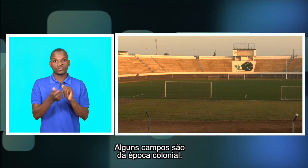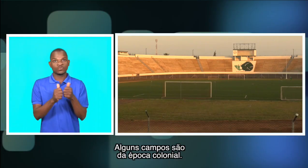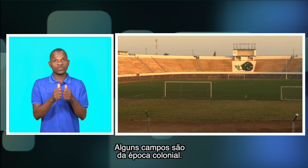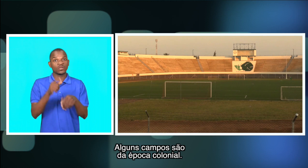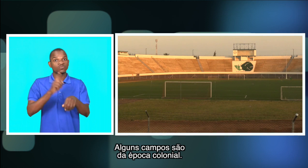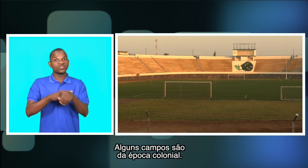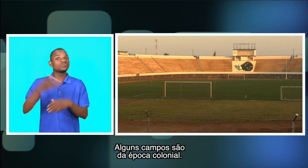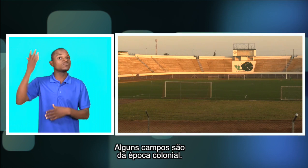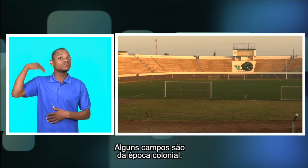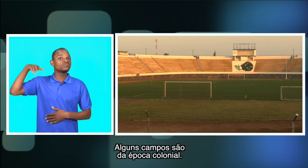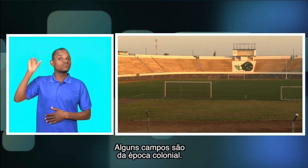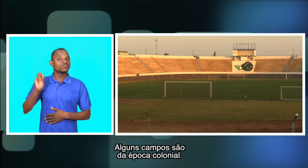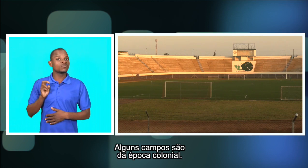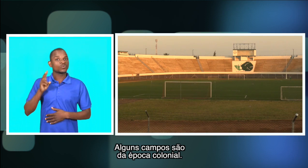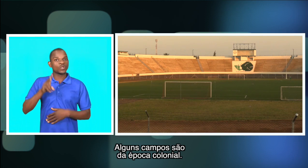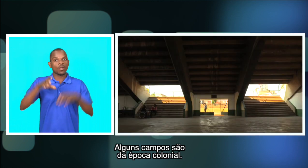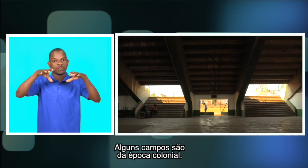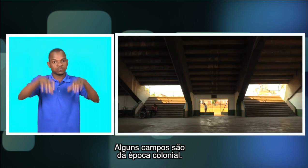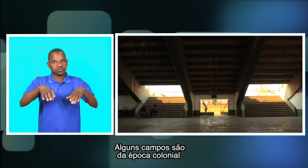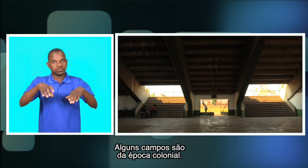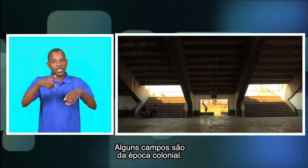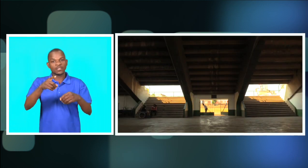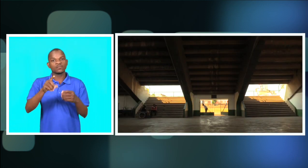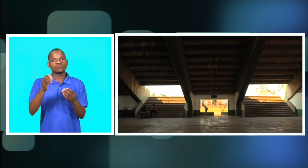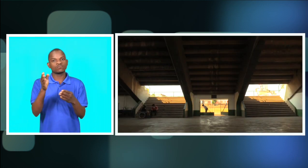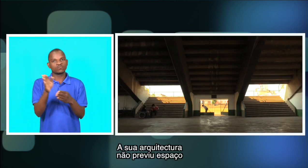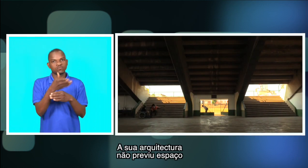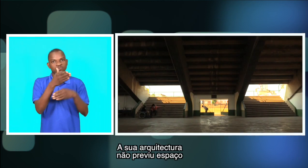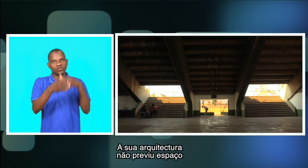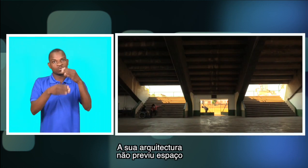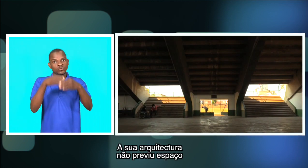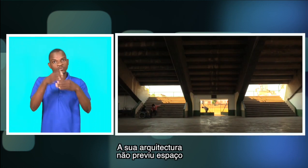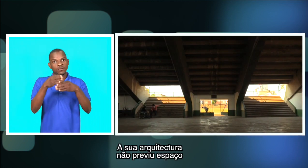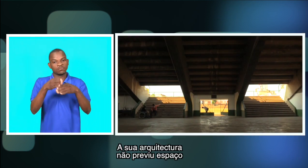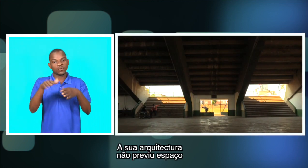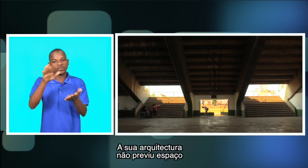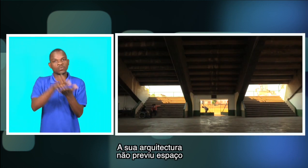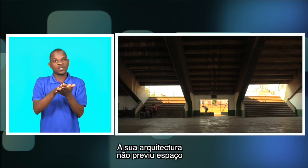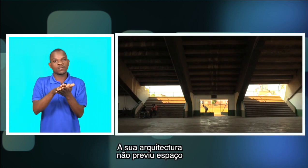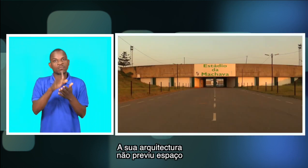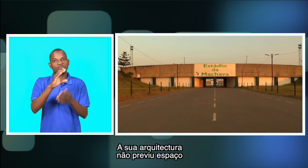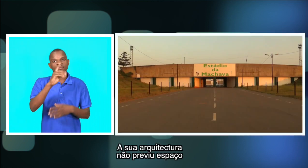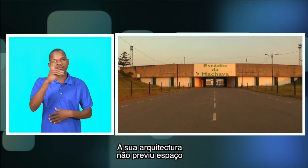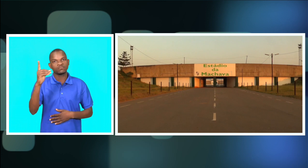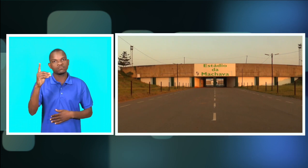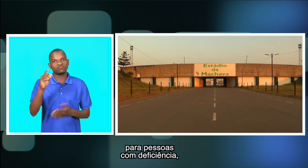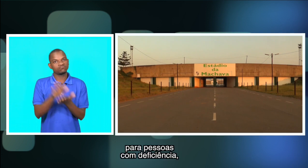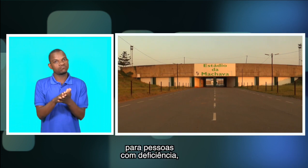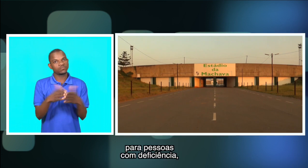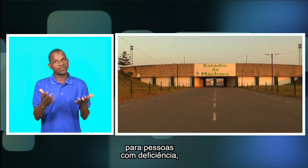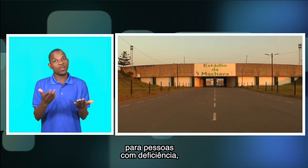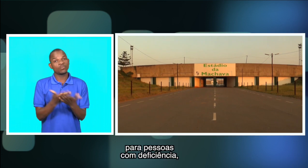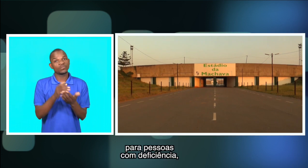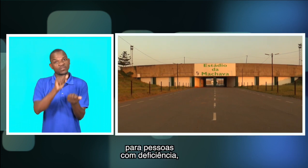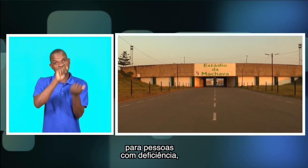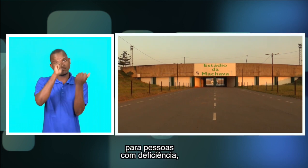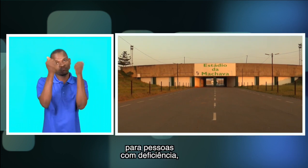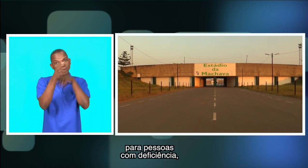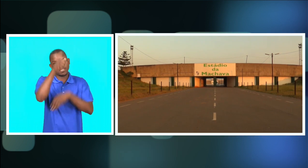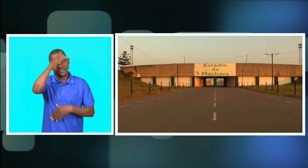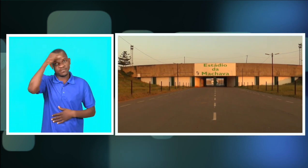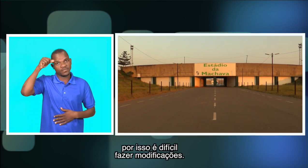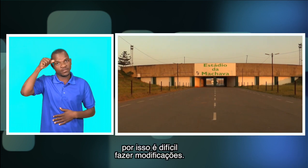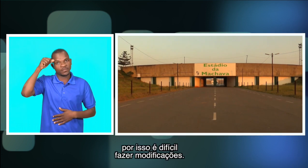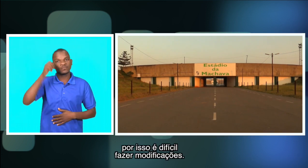Alguns campos são da época colonial. A sua arquitetura não prevê os espaços para pessoas com deficiência. Por